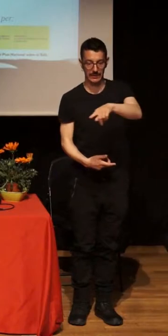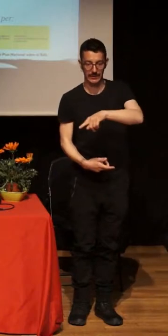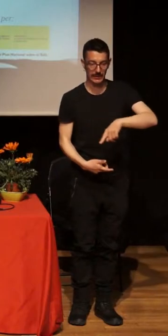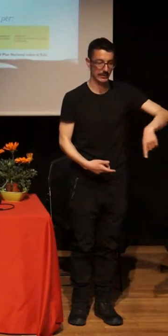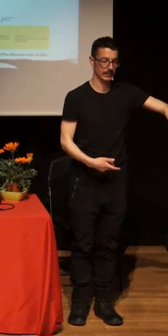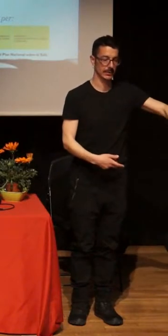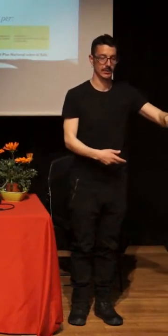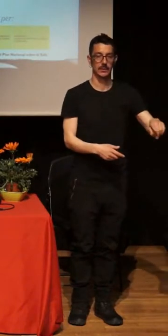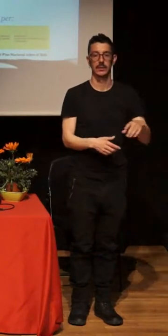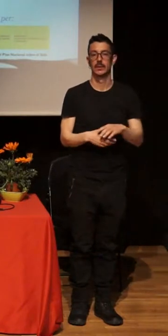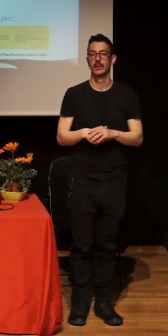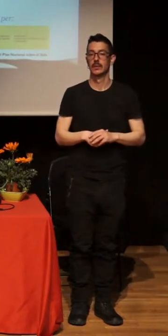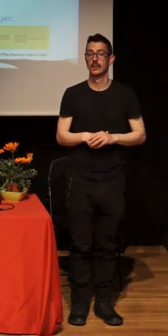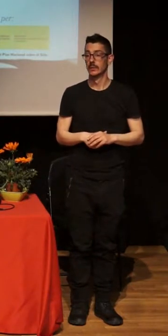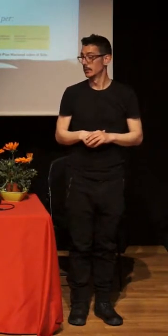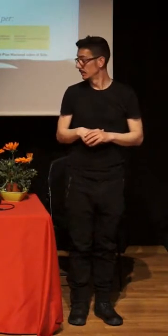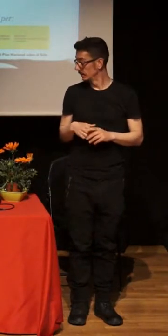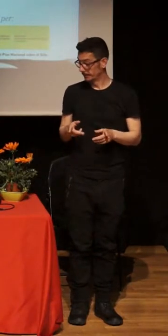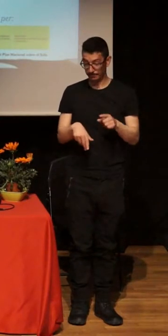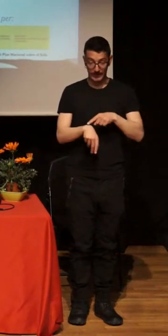Me queda nada, no? Claro,